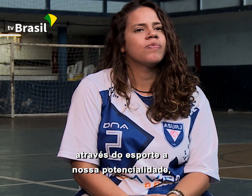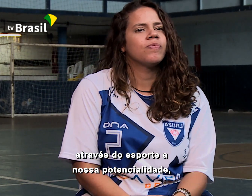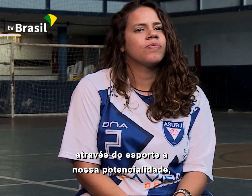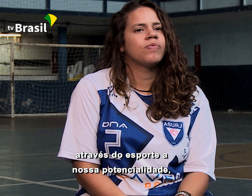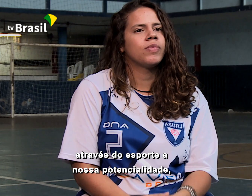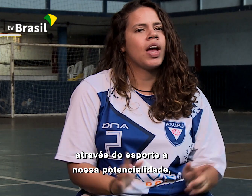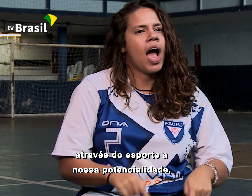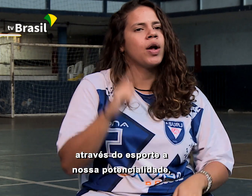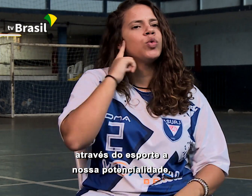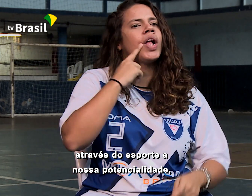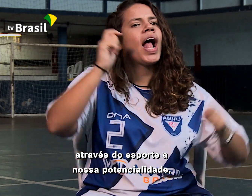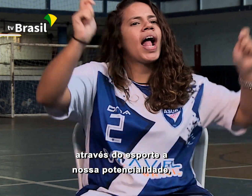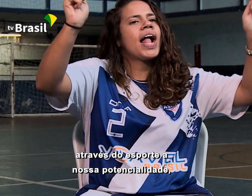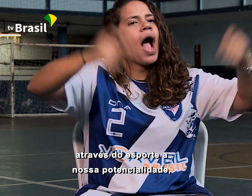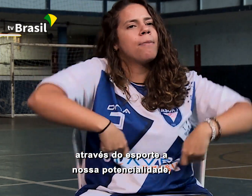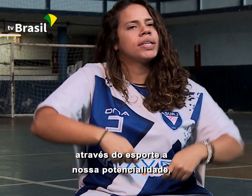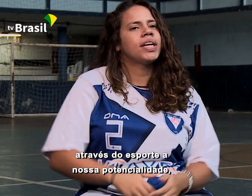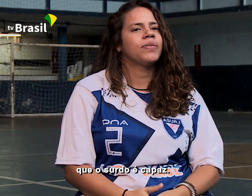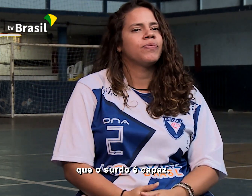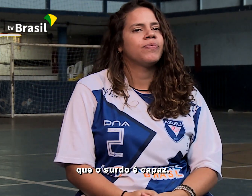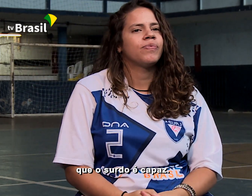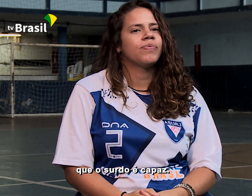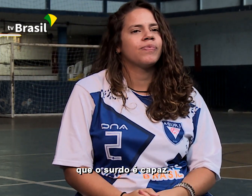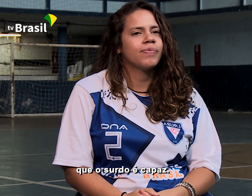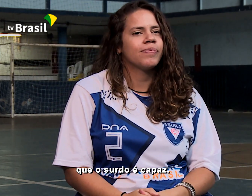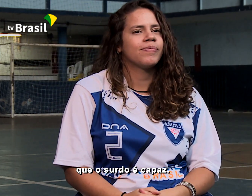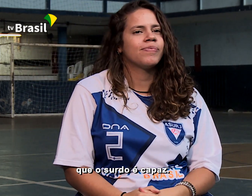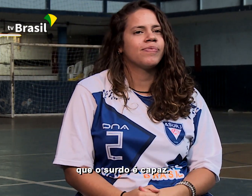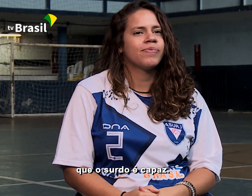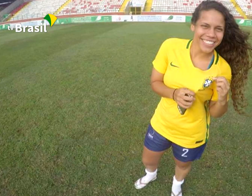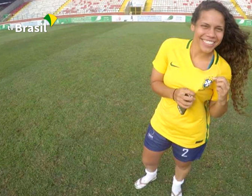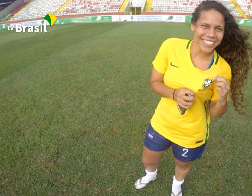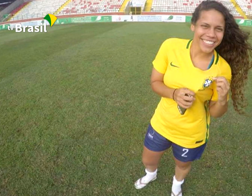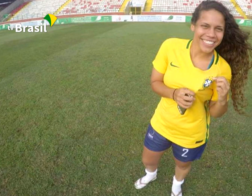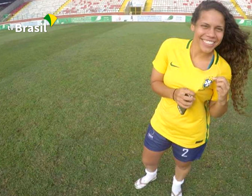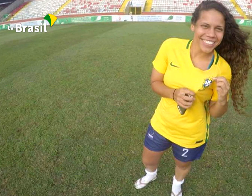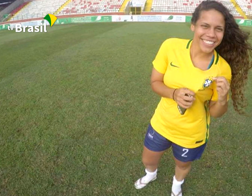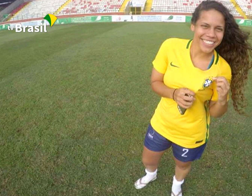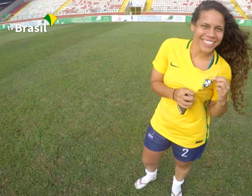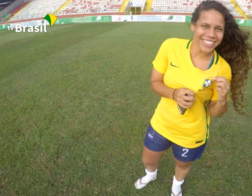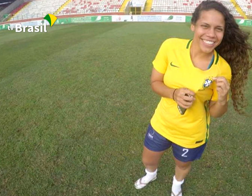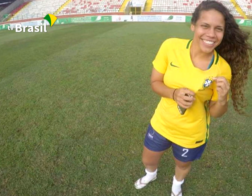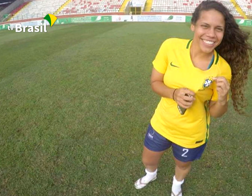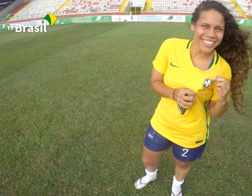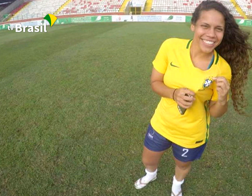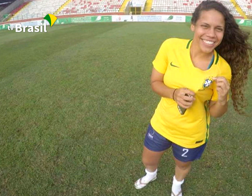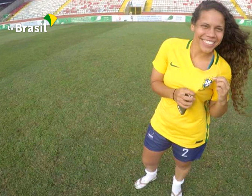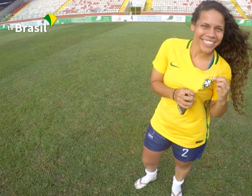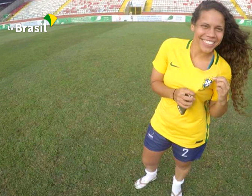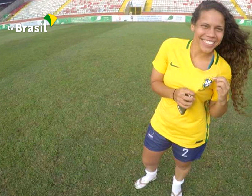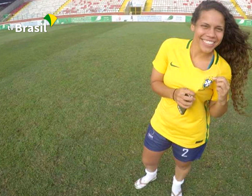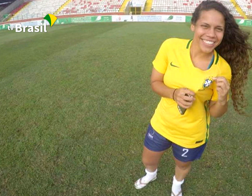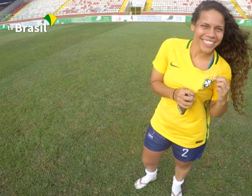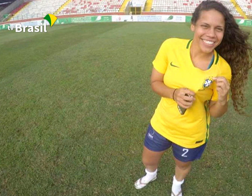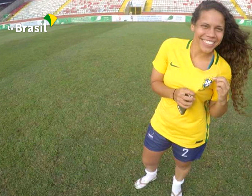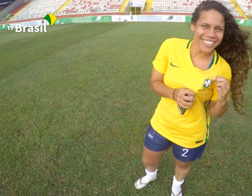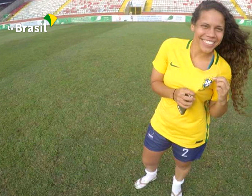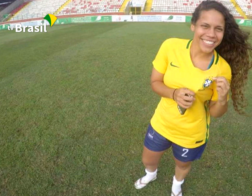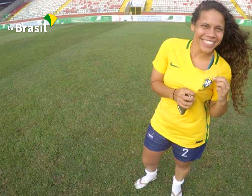esporte a nossa potencialidade, que o surdo é capaz. Foto. Em campo, Mariana com uniforme da Seleção Brasileira. Blusa amarela, short